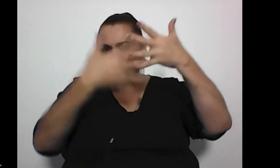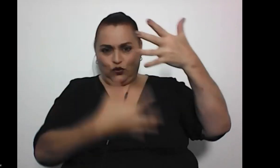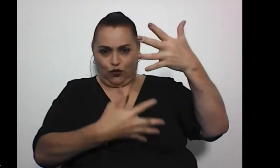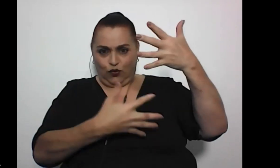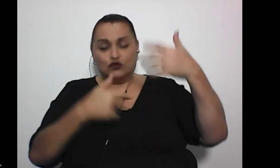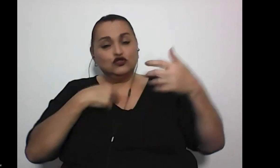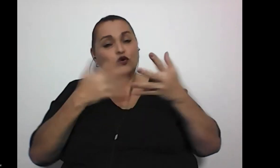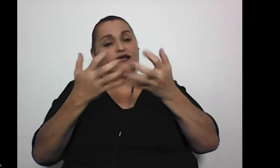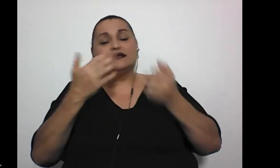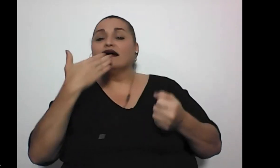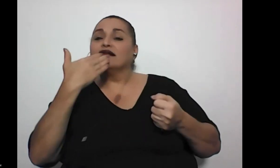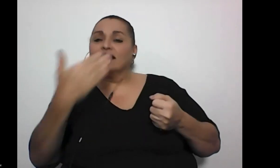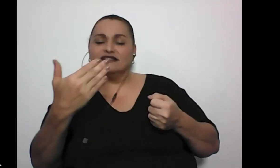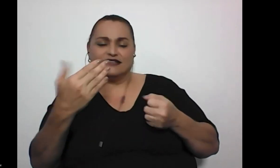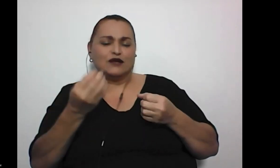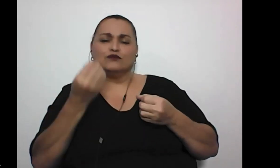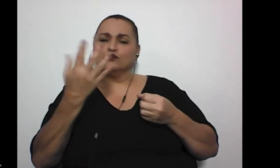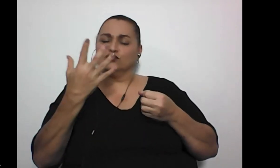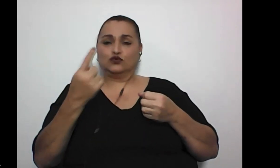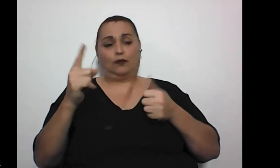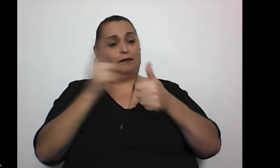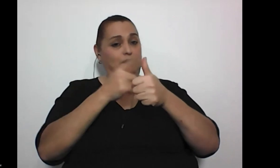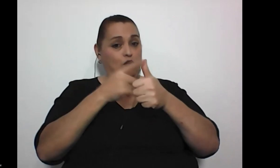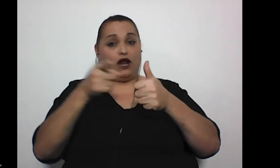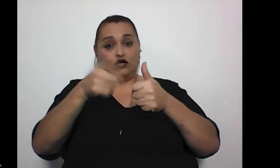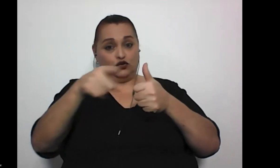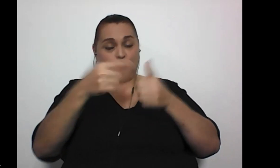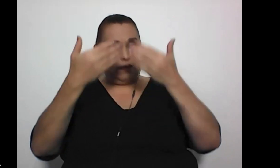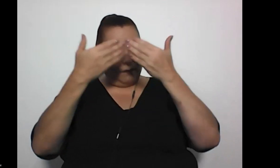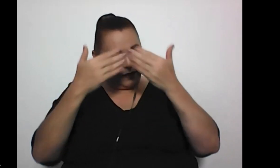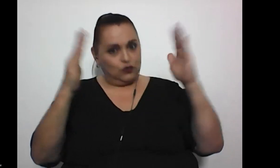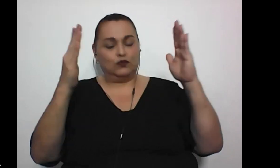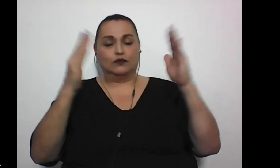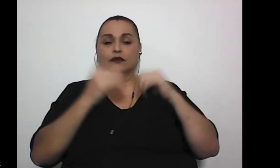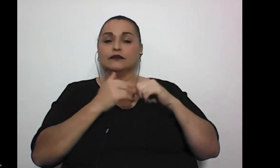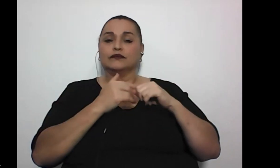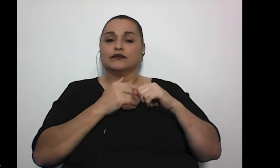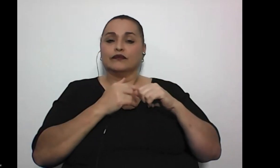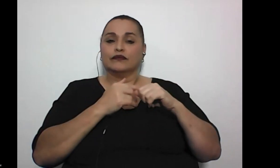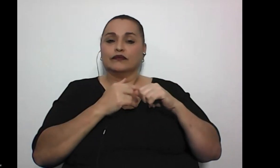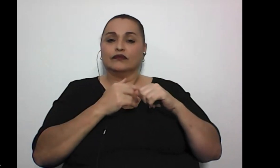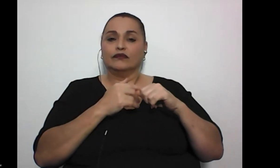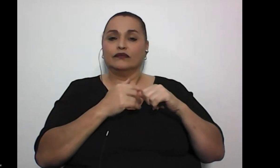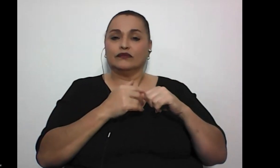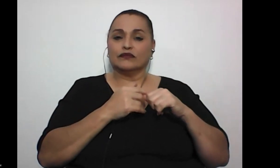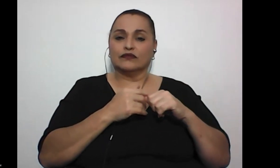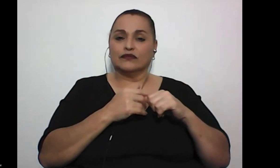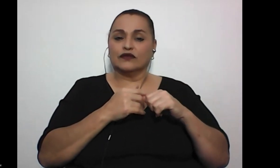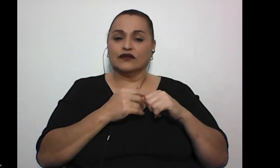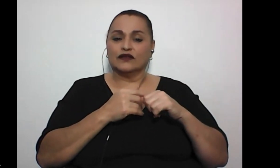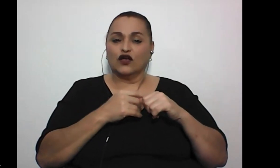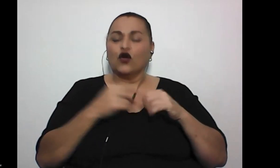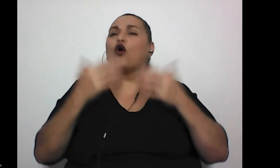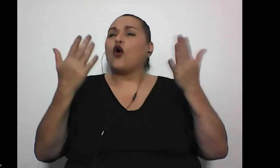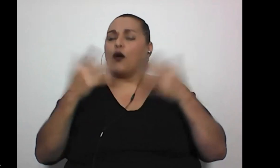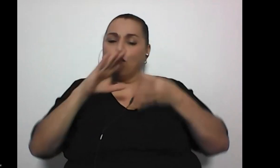quisiera agradecerles muchísimo en primer lugar su apertura este como como contaron